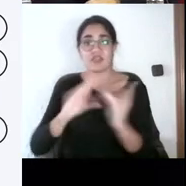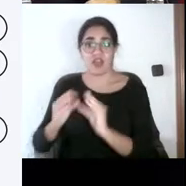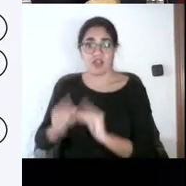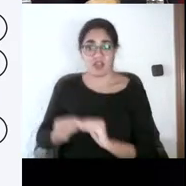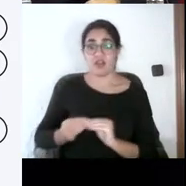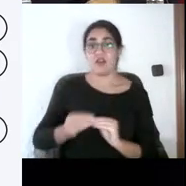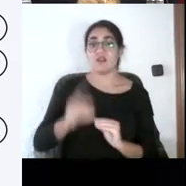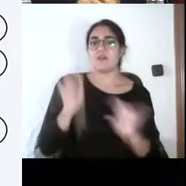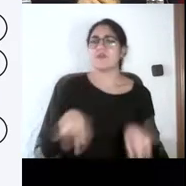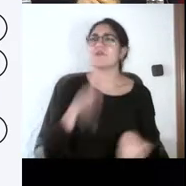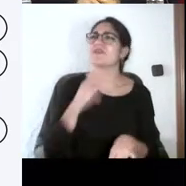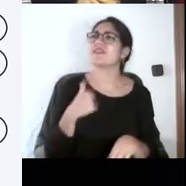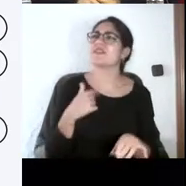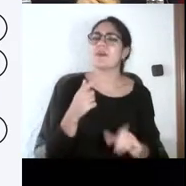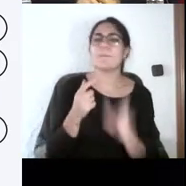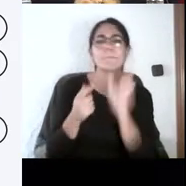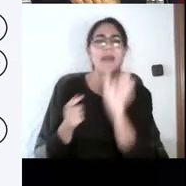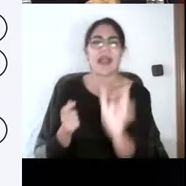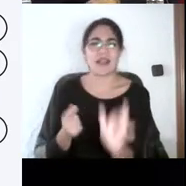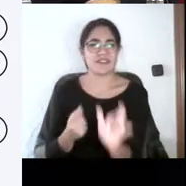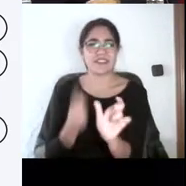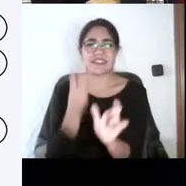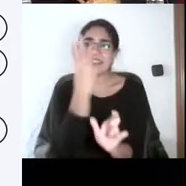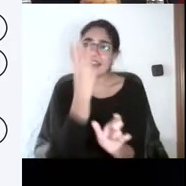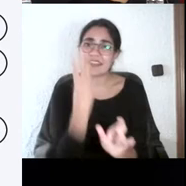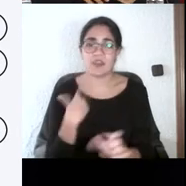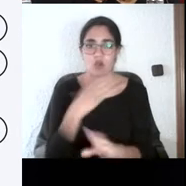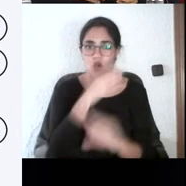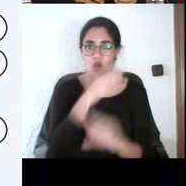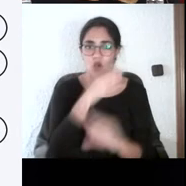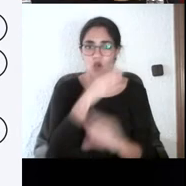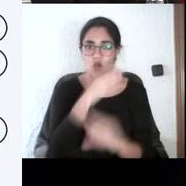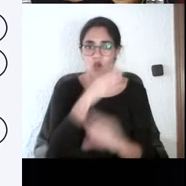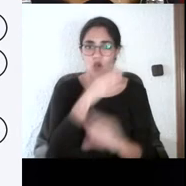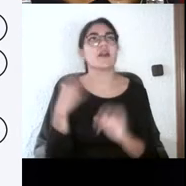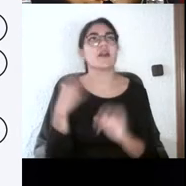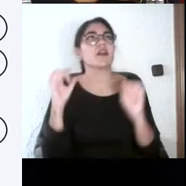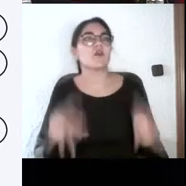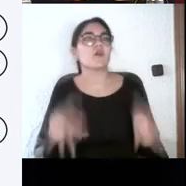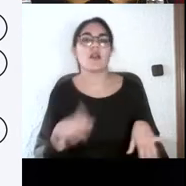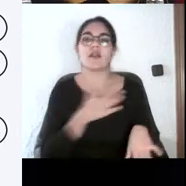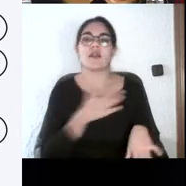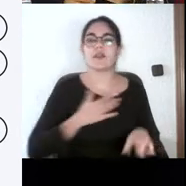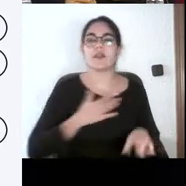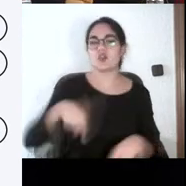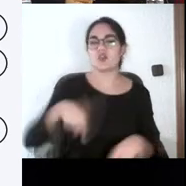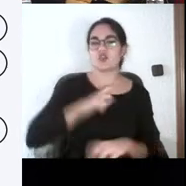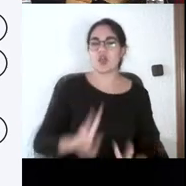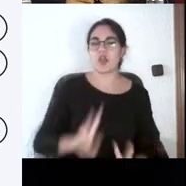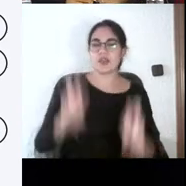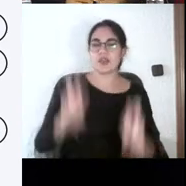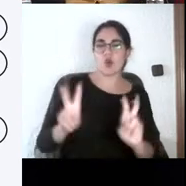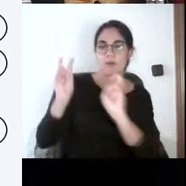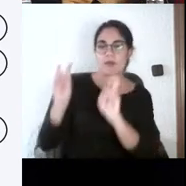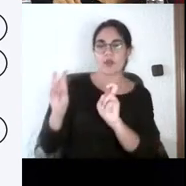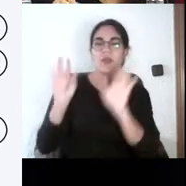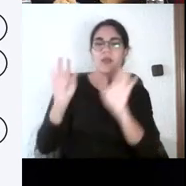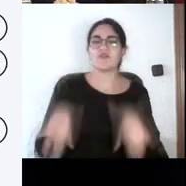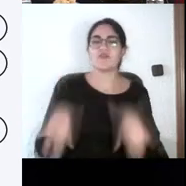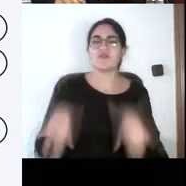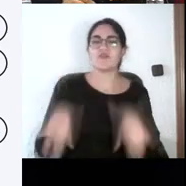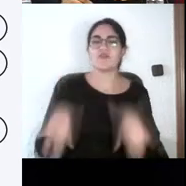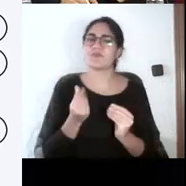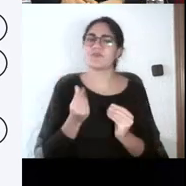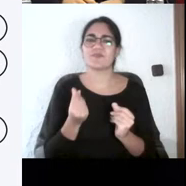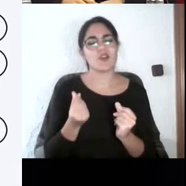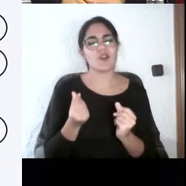que yo creo que a veces se nos olvidan. Dentro del mundo de innovación, de querer innovar y ser innovadores en ese sentido, se nos olvidan tres cosas que creo